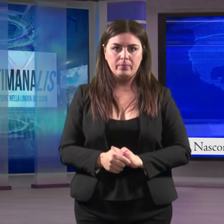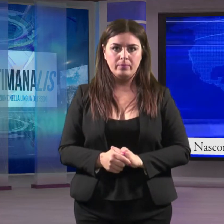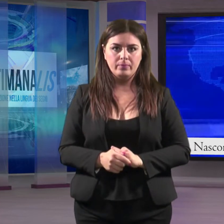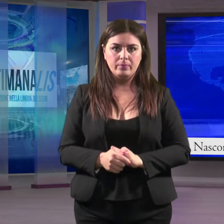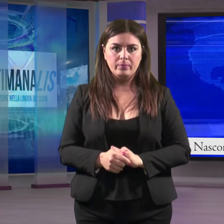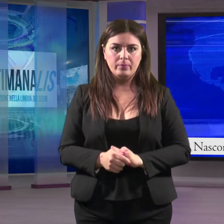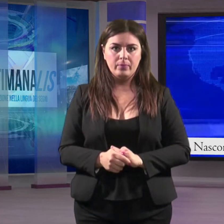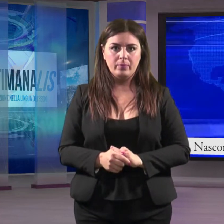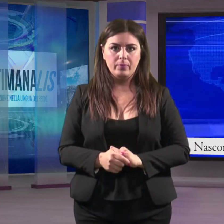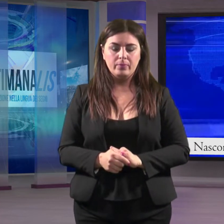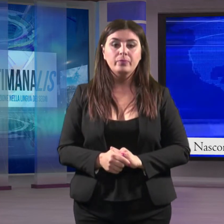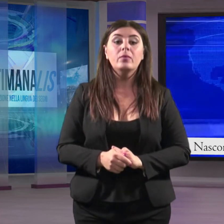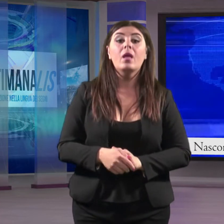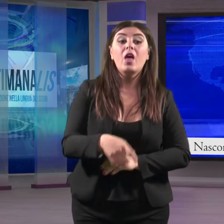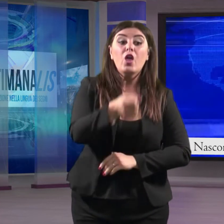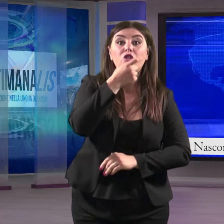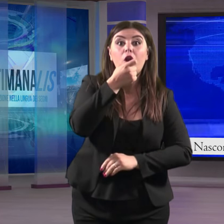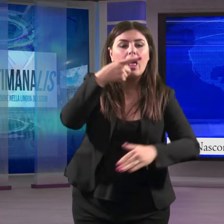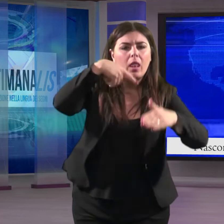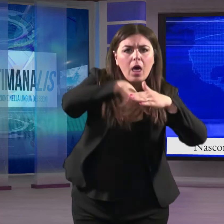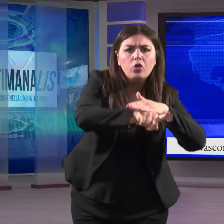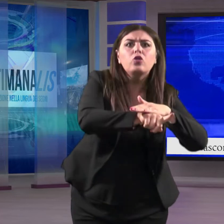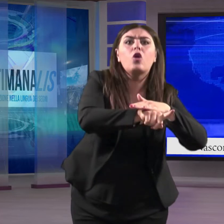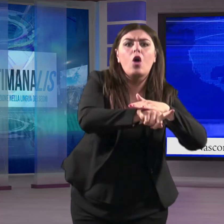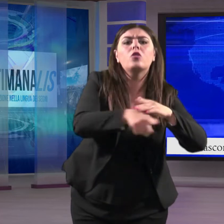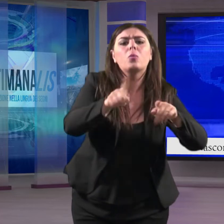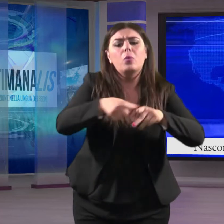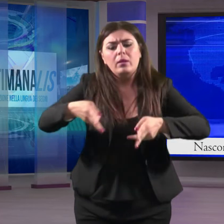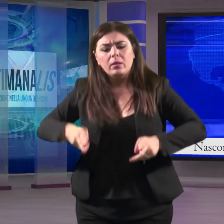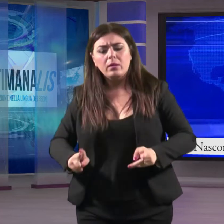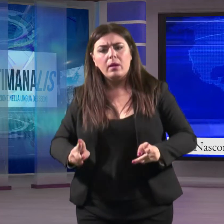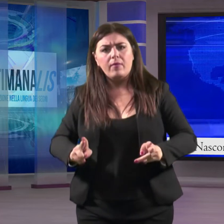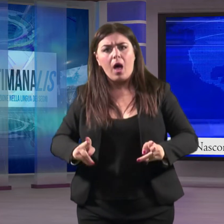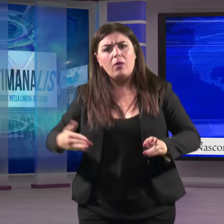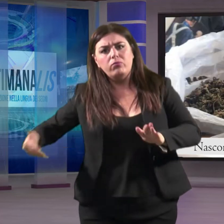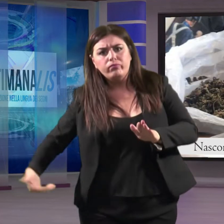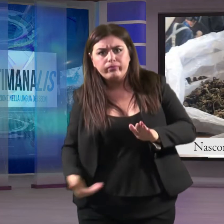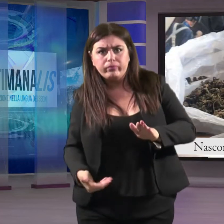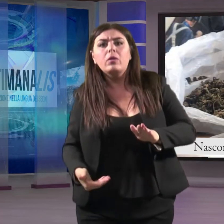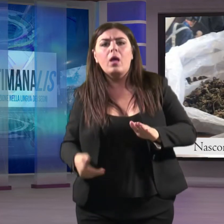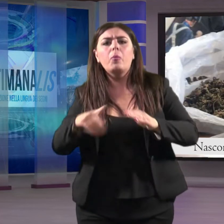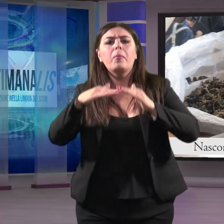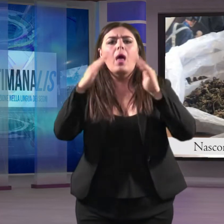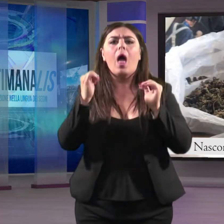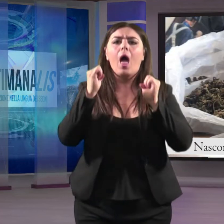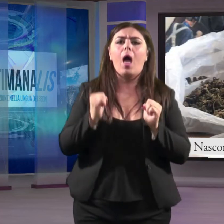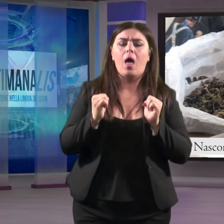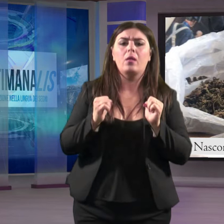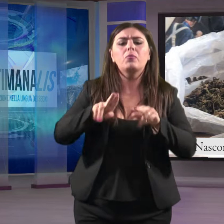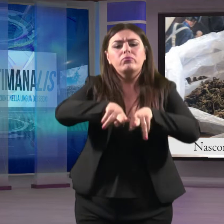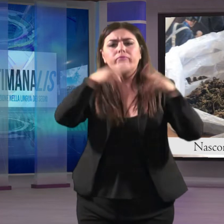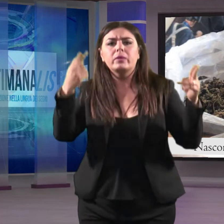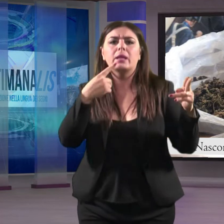Aveva nascosto la droga nel bagno e sotto il divano del soggiorno della sua abitazione ma è stato scoperto dai